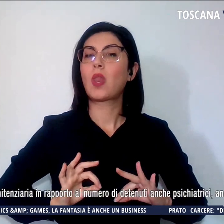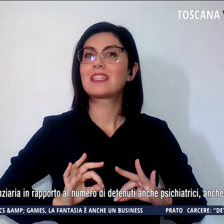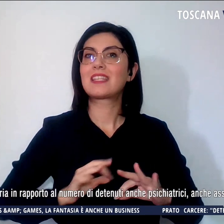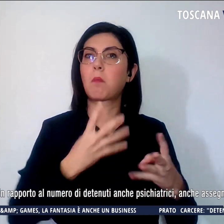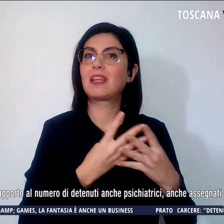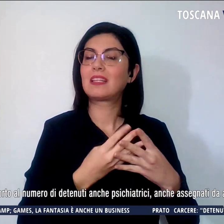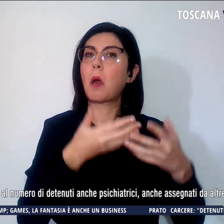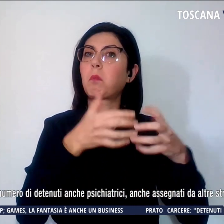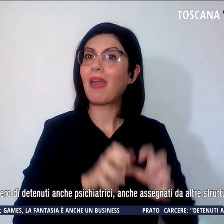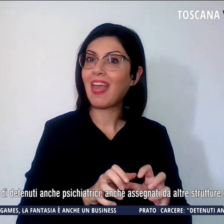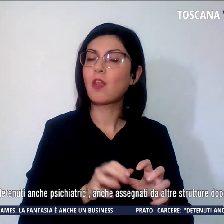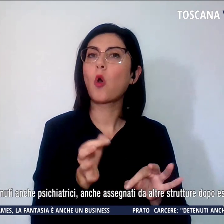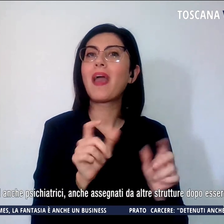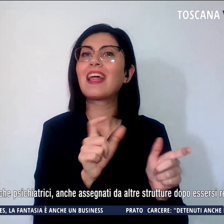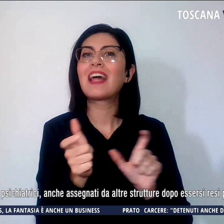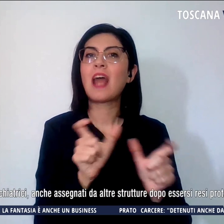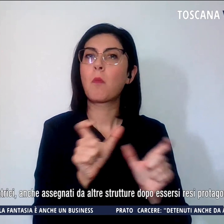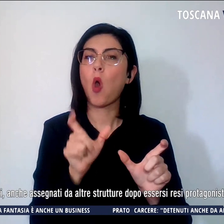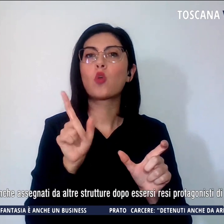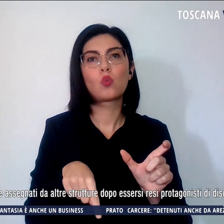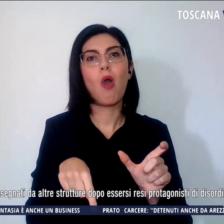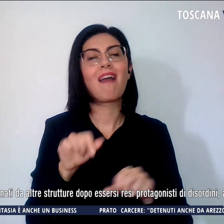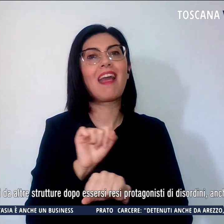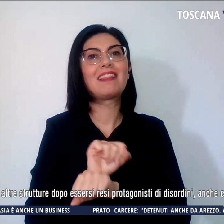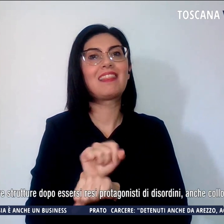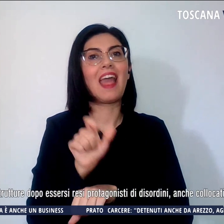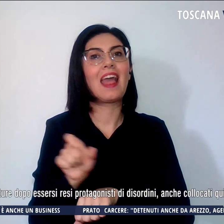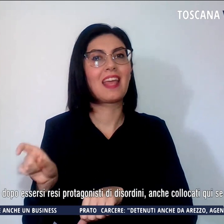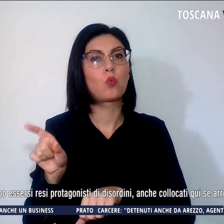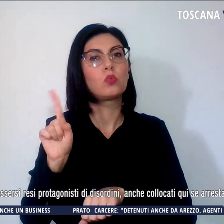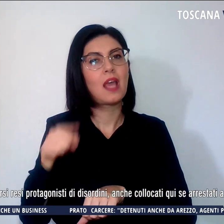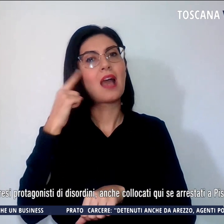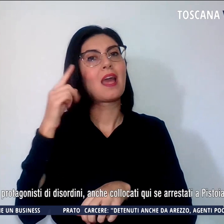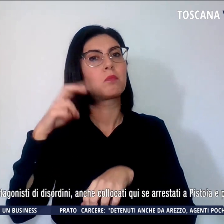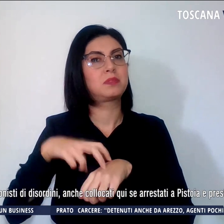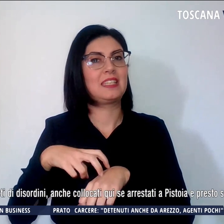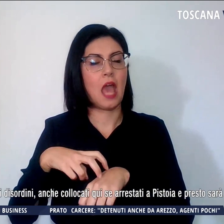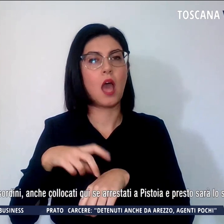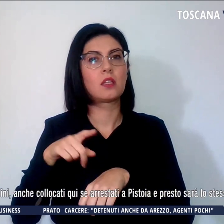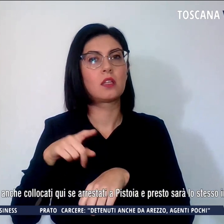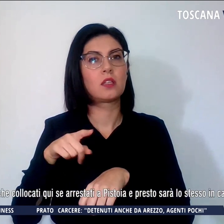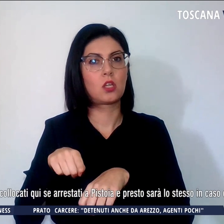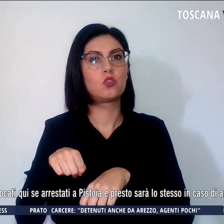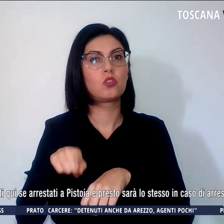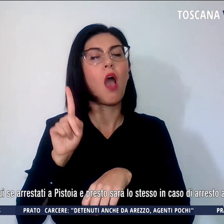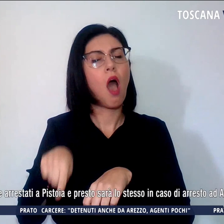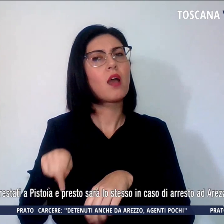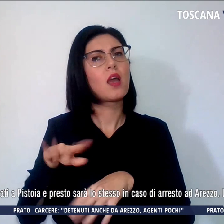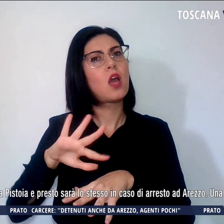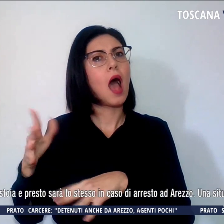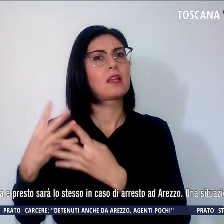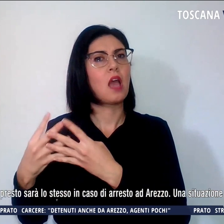detenuti anche psichiatrici, anche assegnati da altre strutture dopo essersi resi